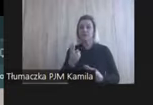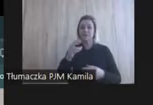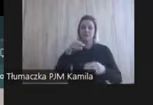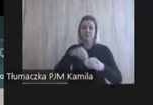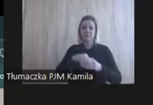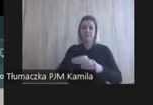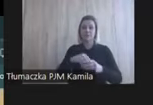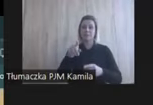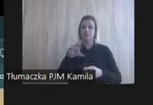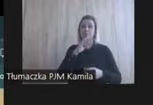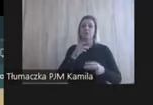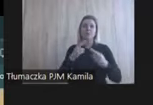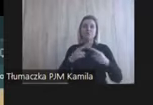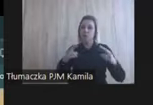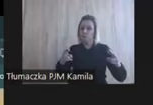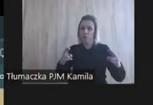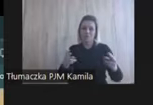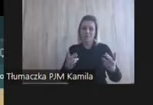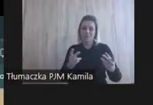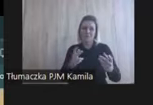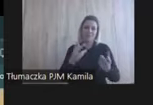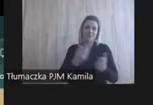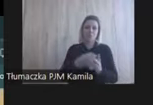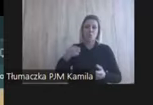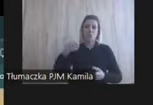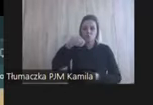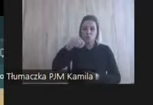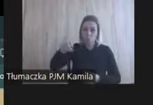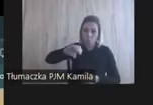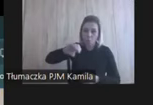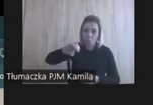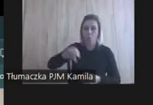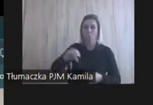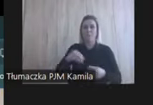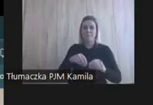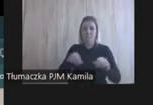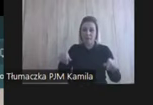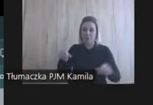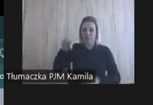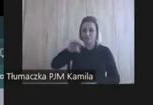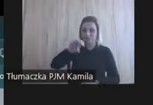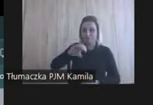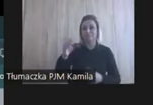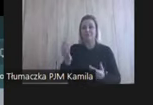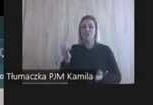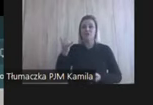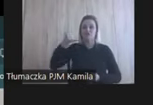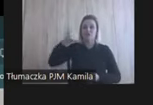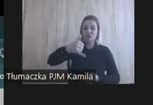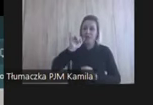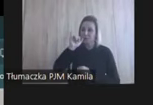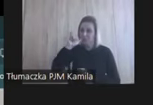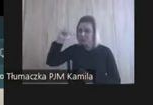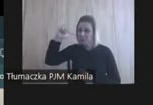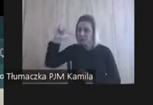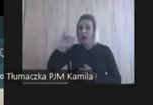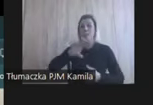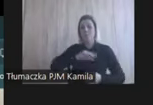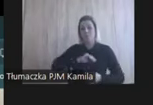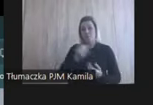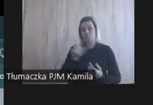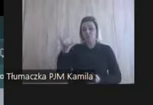zakresu przedmiotów, bo widzę, tutaj jest jakaś solniczka, też jakaś pieprzniczka, jest czajnik z gwizdkiem, a może być czajnik